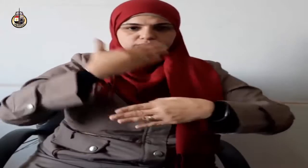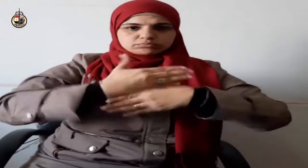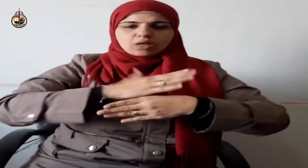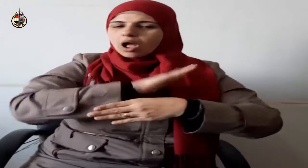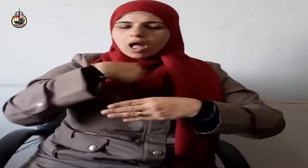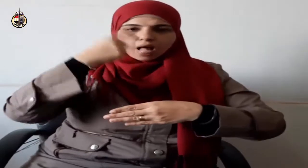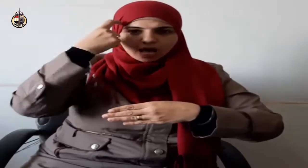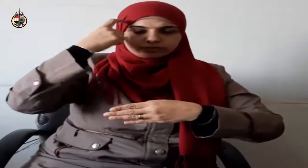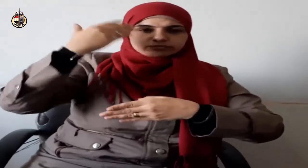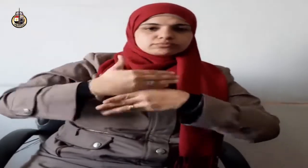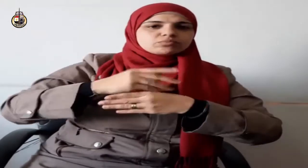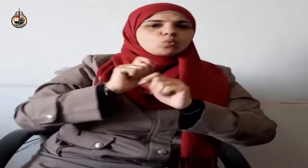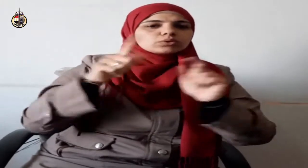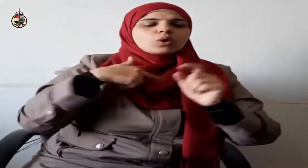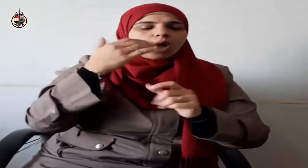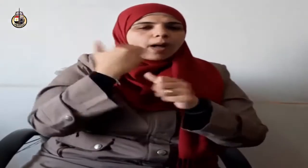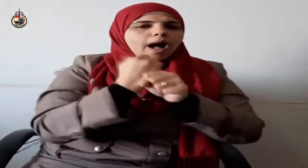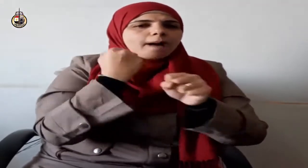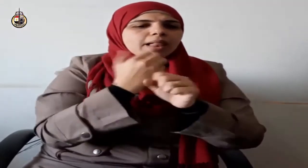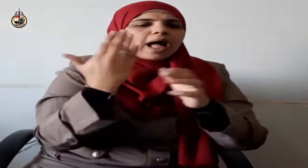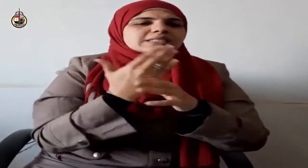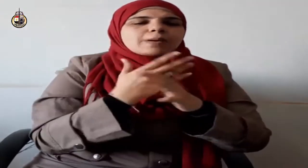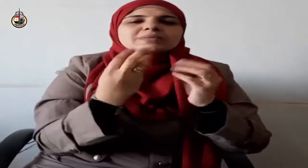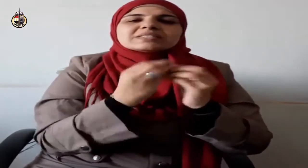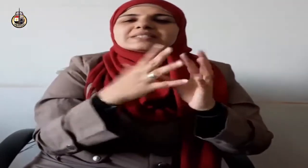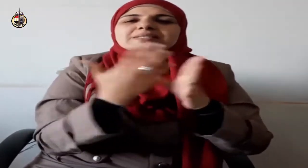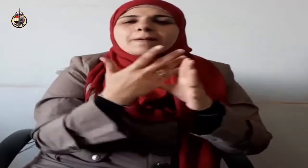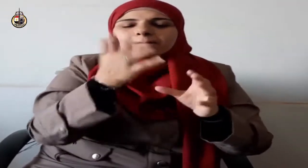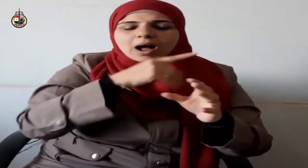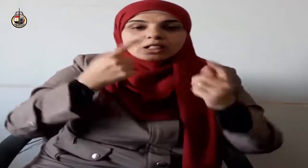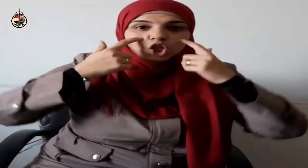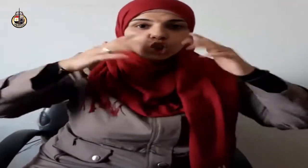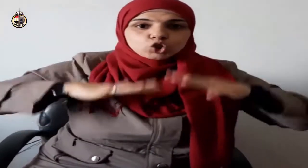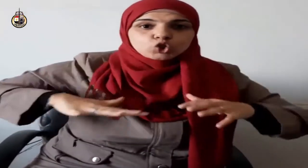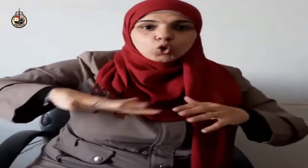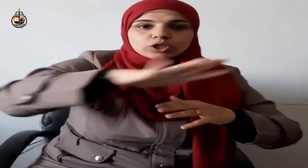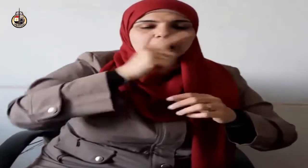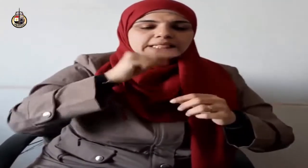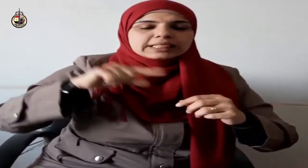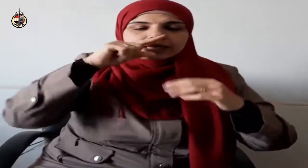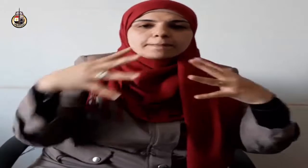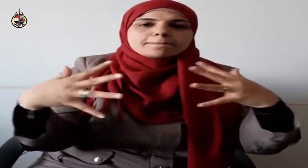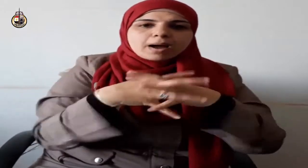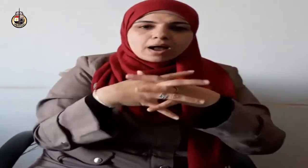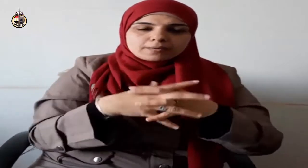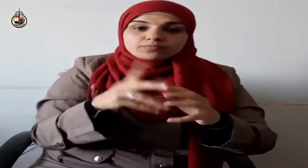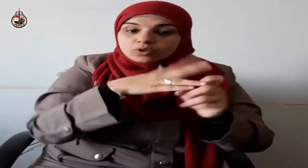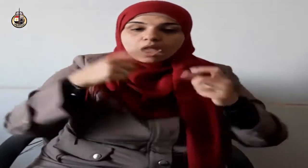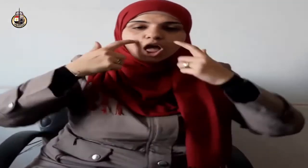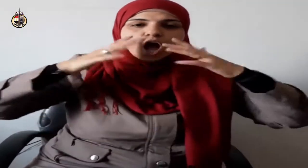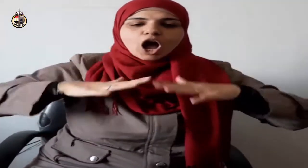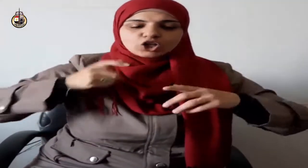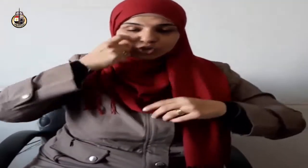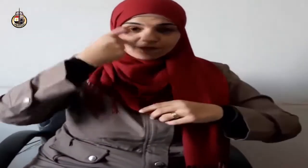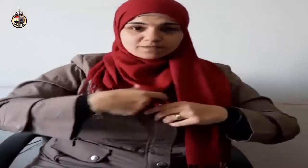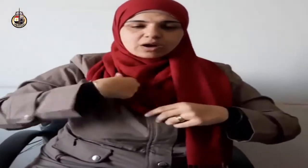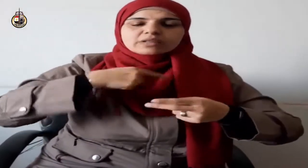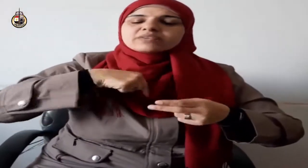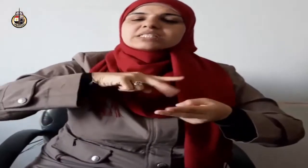علموا علم اليقين أنهم لا يغيبون عن نظر الله عز وجل يستقيم